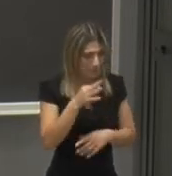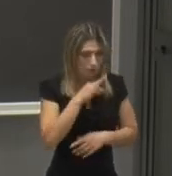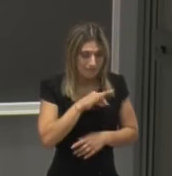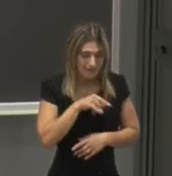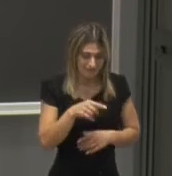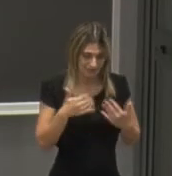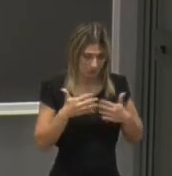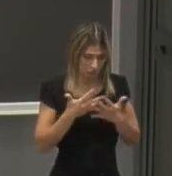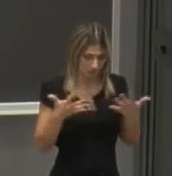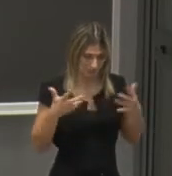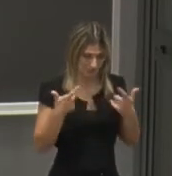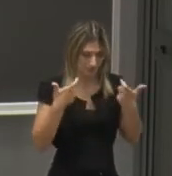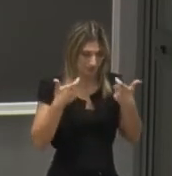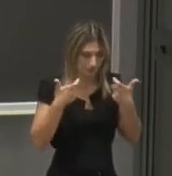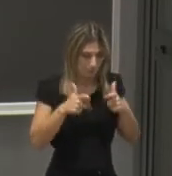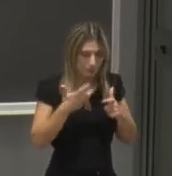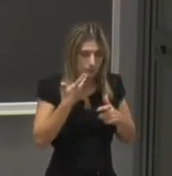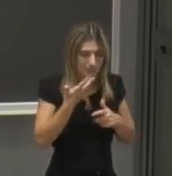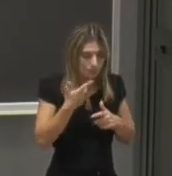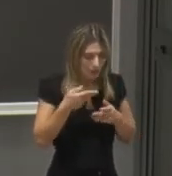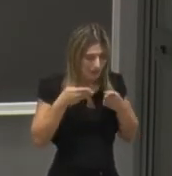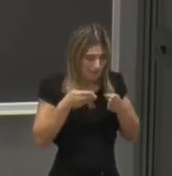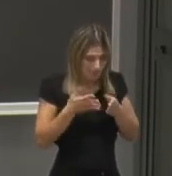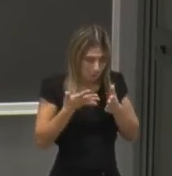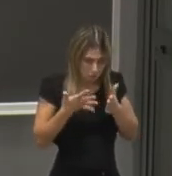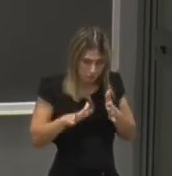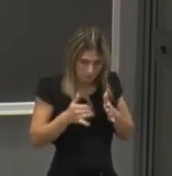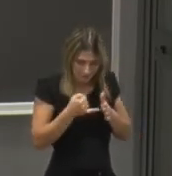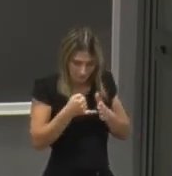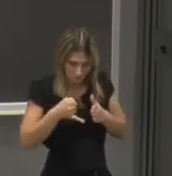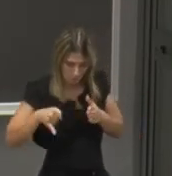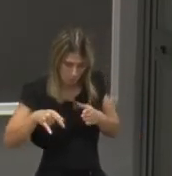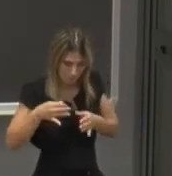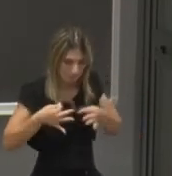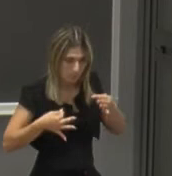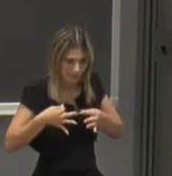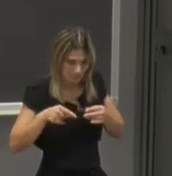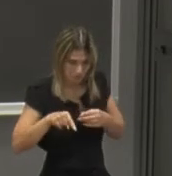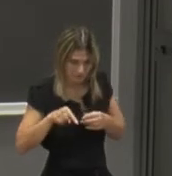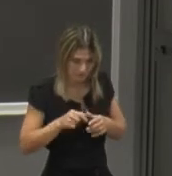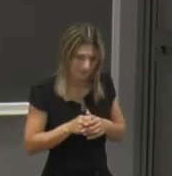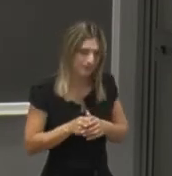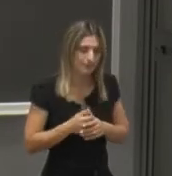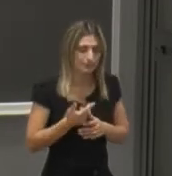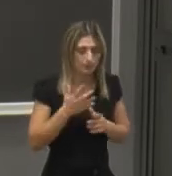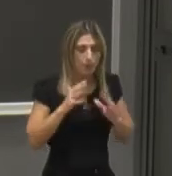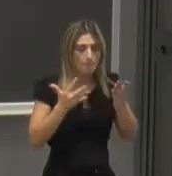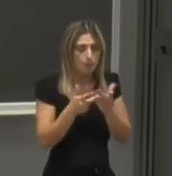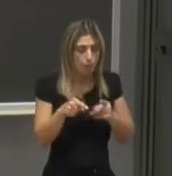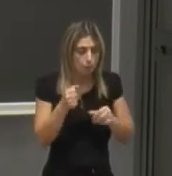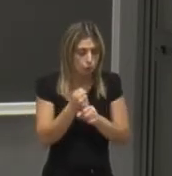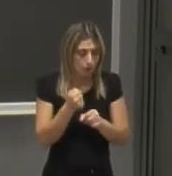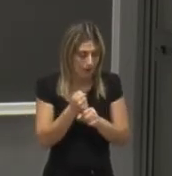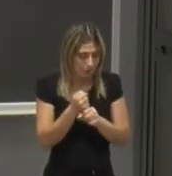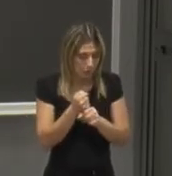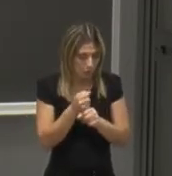vantaggio soprattutto per chi si affaccerà alla fine del percorso delle lauree magistrali in un mondo del lavoro nel